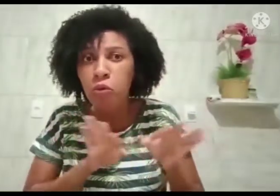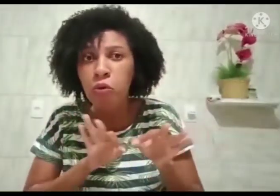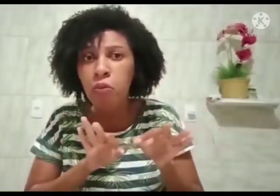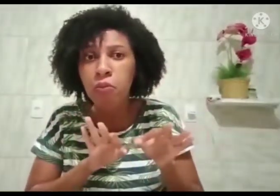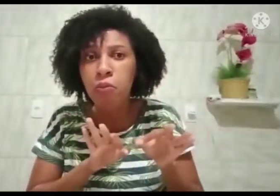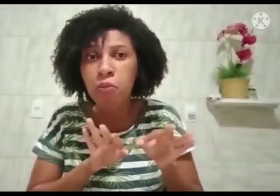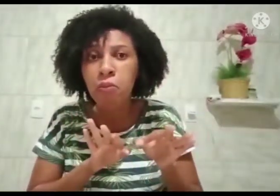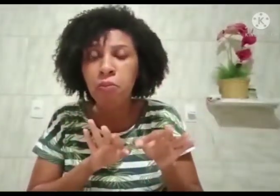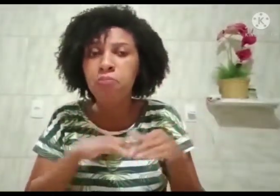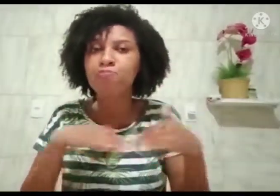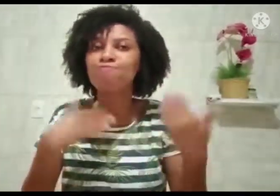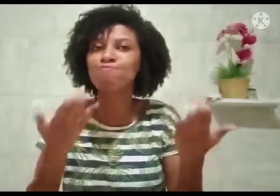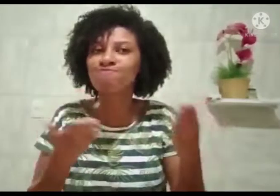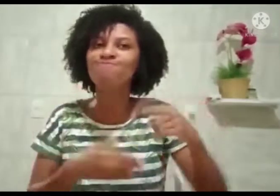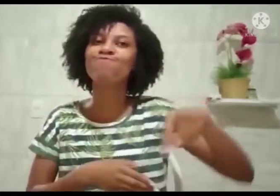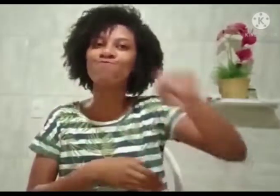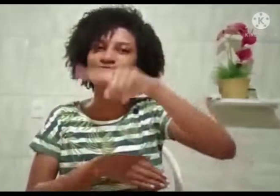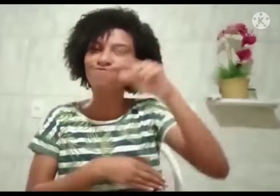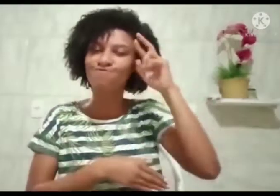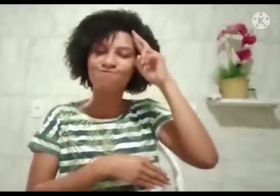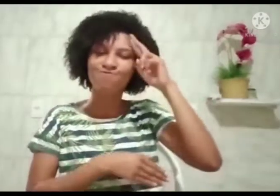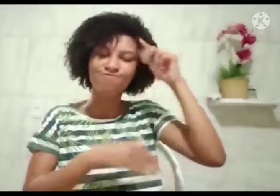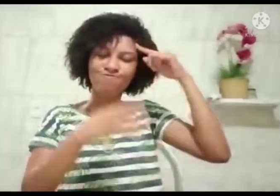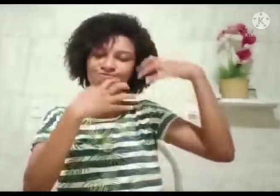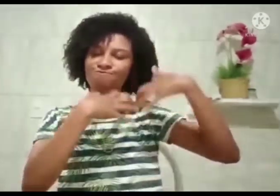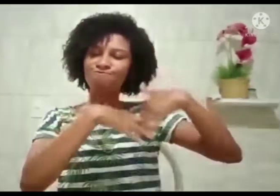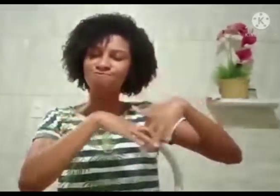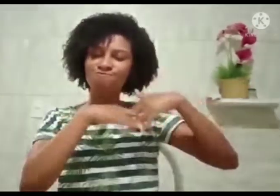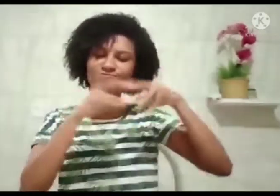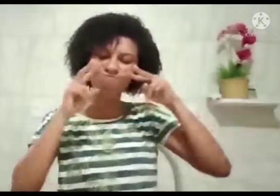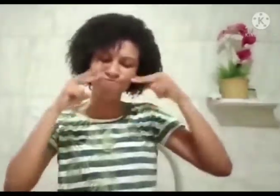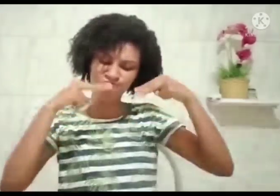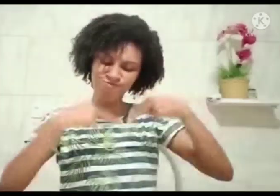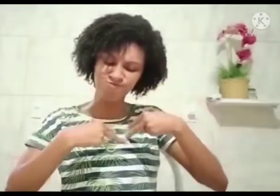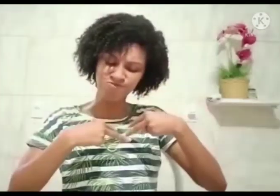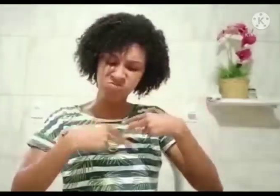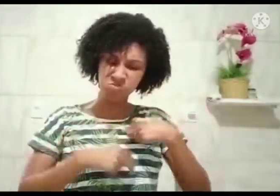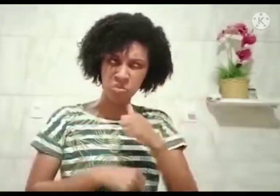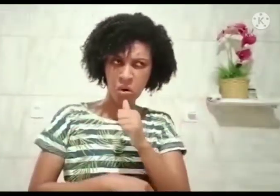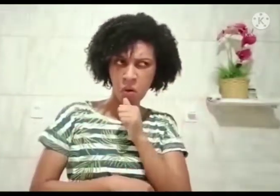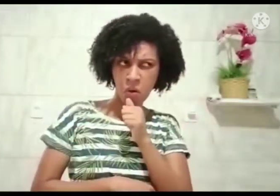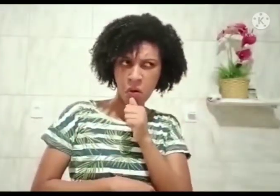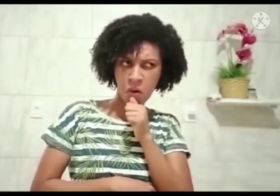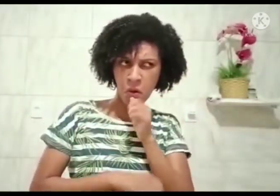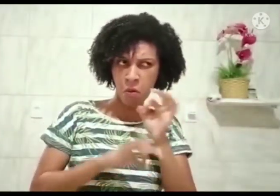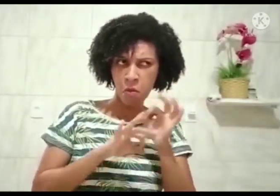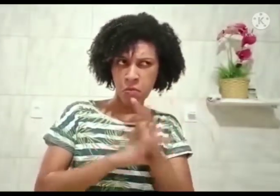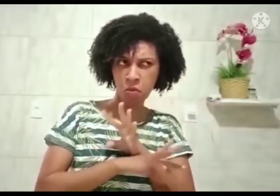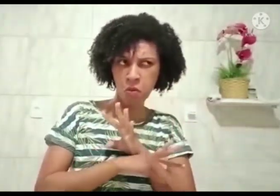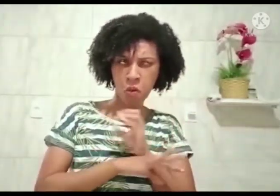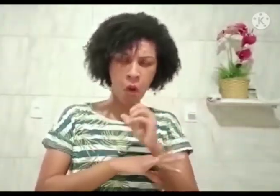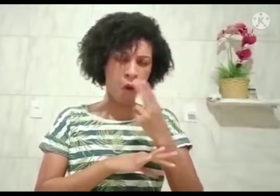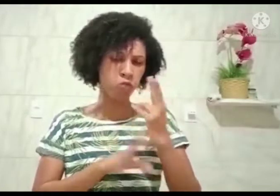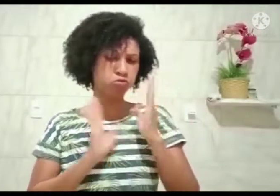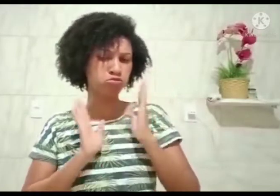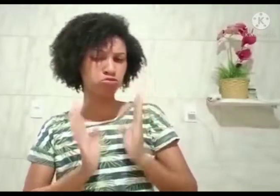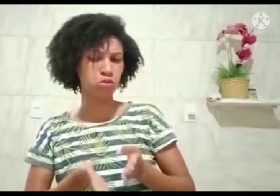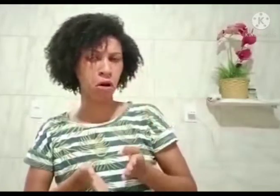Sim? Já estão preparadas? Essa é uma reflexão que precisamos ter. Estamos